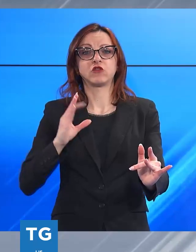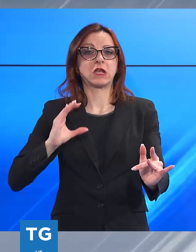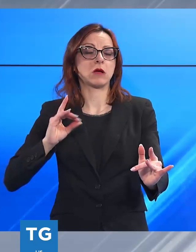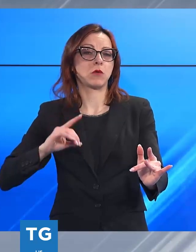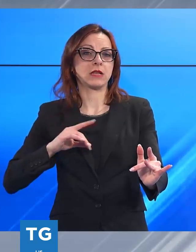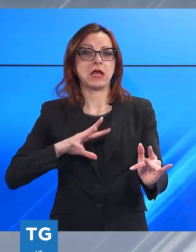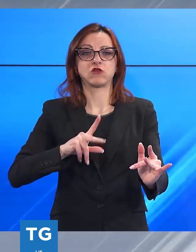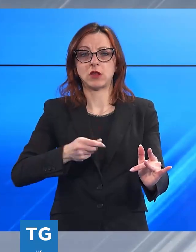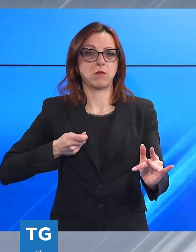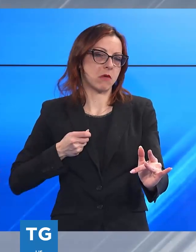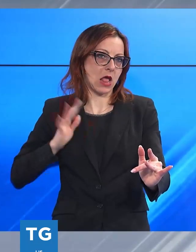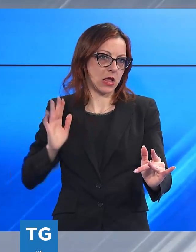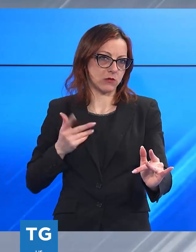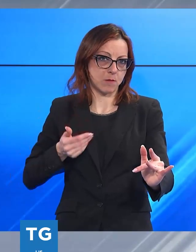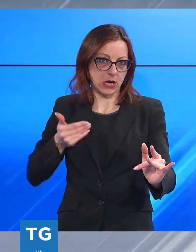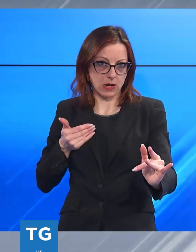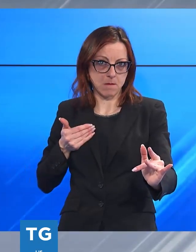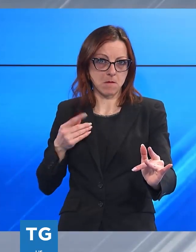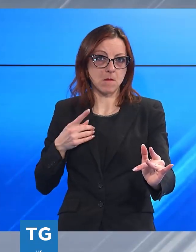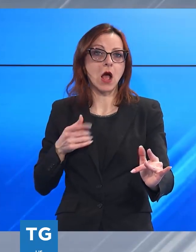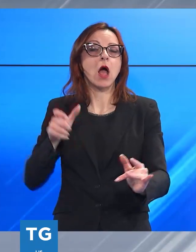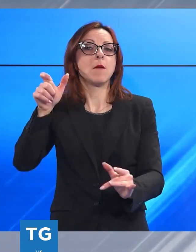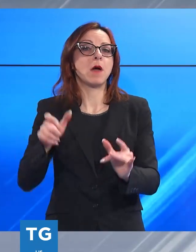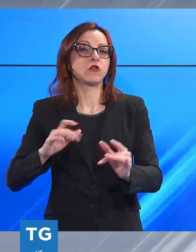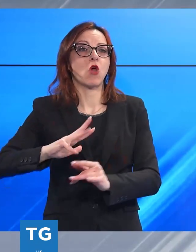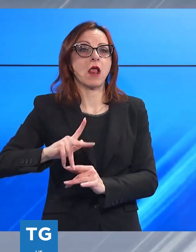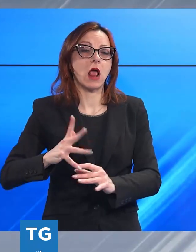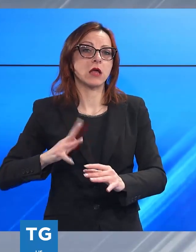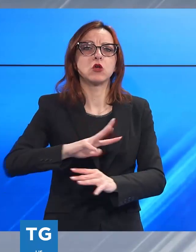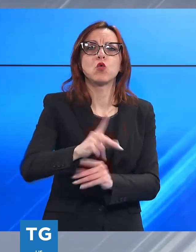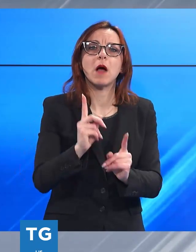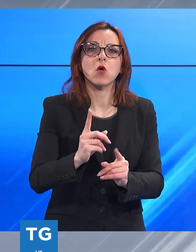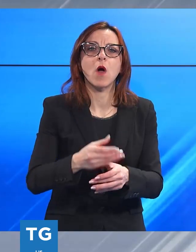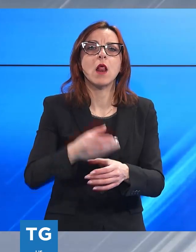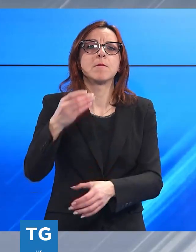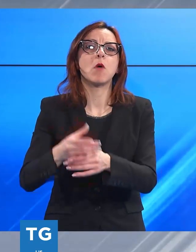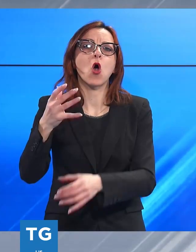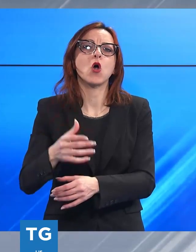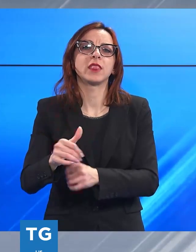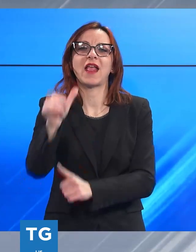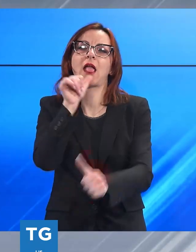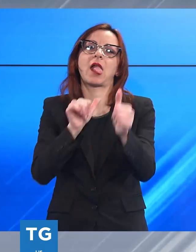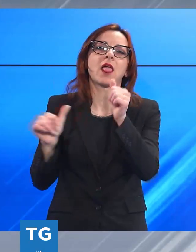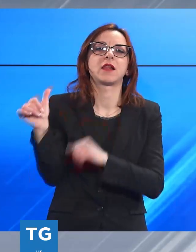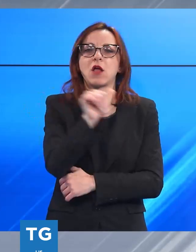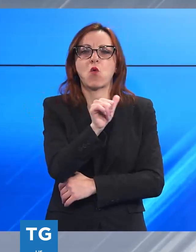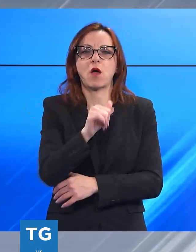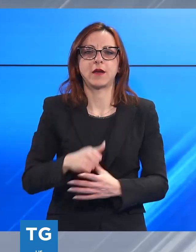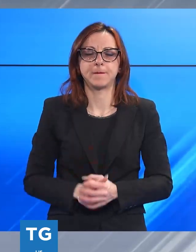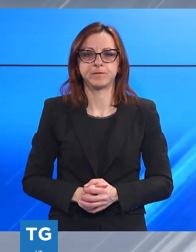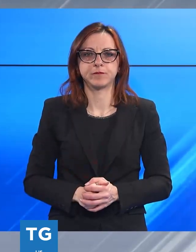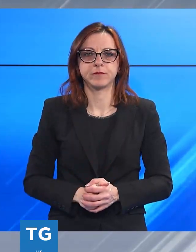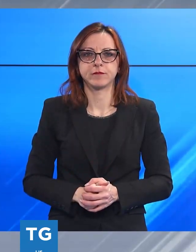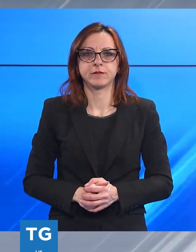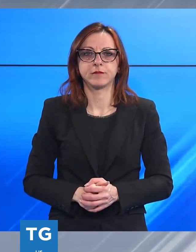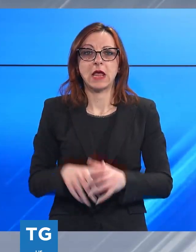hanno portato via alcune bottiglie di liquore che hanno trovato all'interno del chiosco. È stata presentata denuncia ai